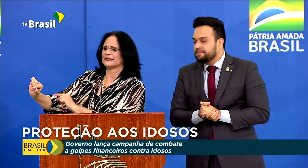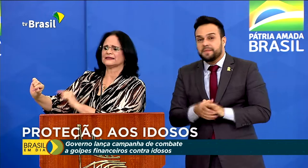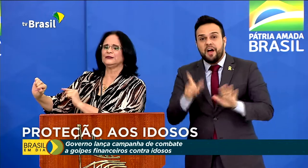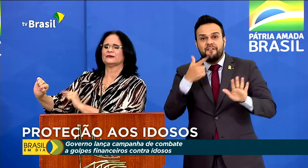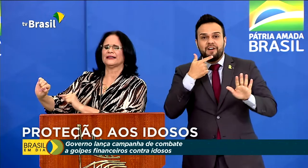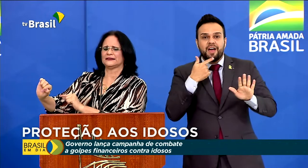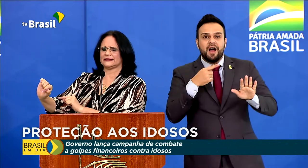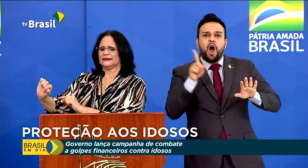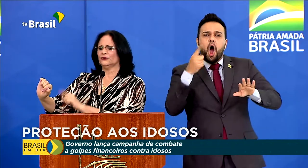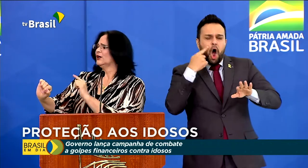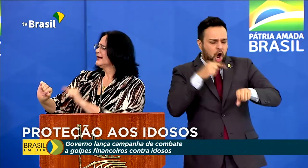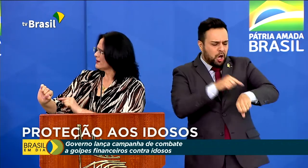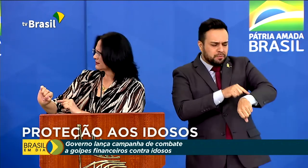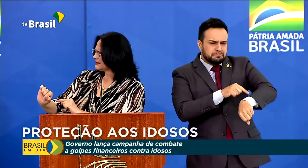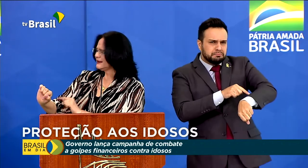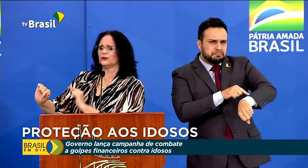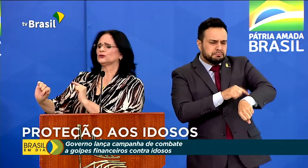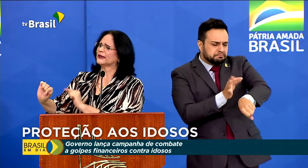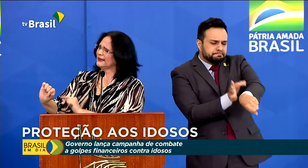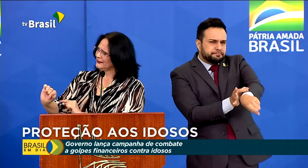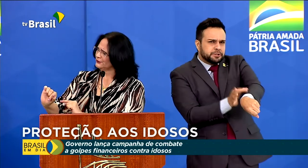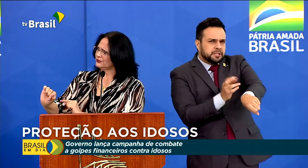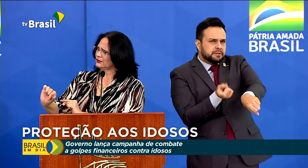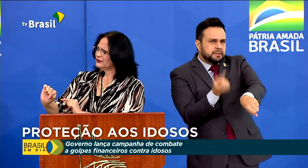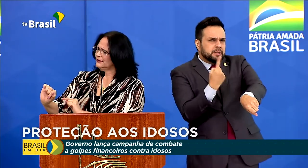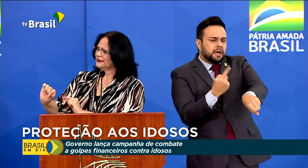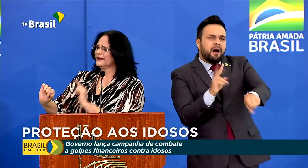essa marca nesse bracinho está estranho. O que aconteceu? Tu caiu, vô? caiu, vô?